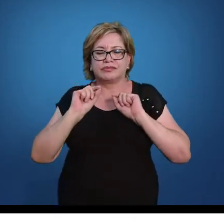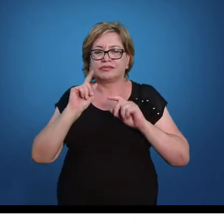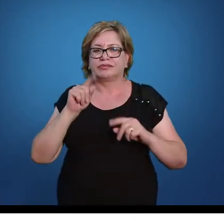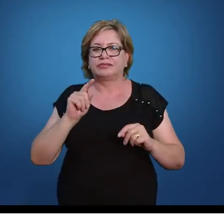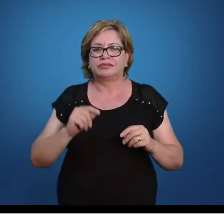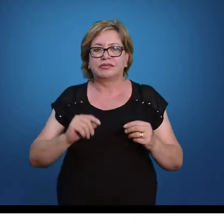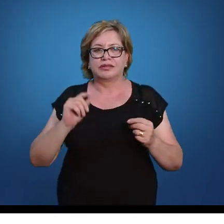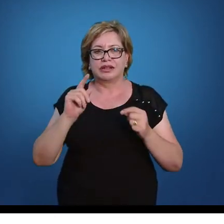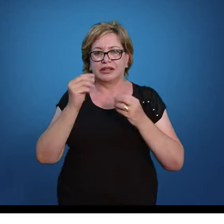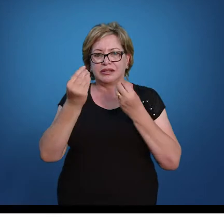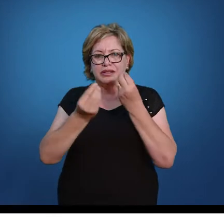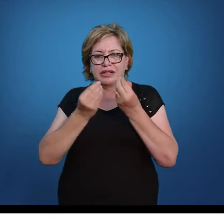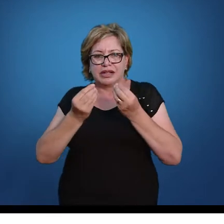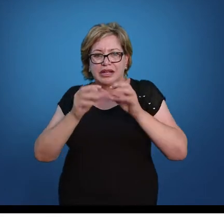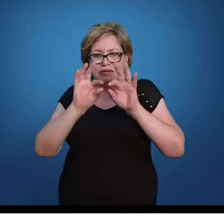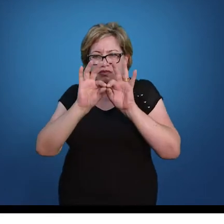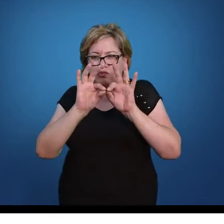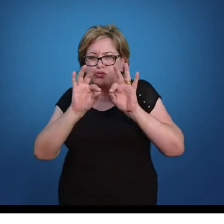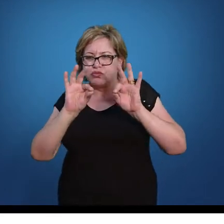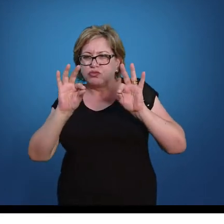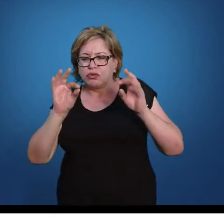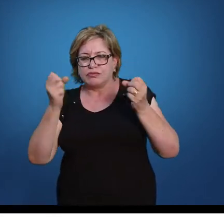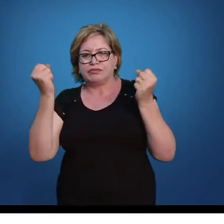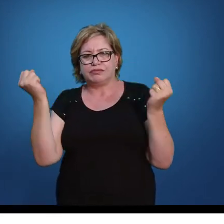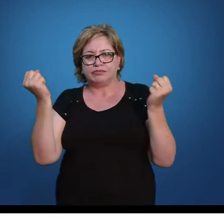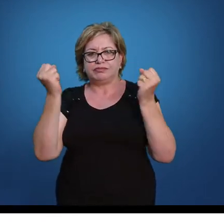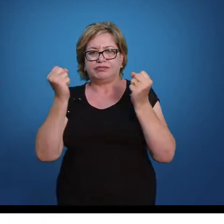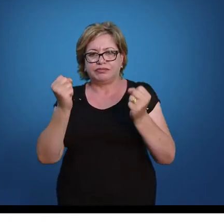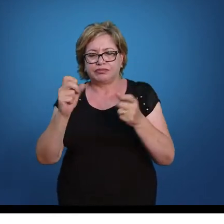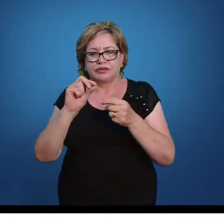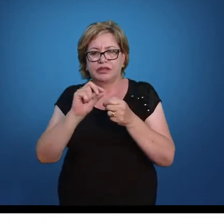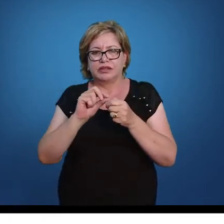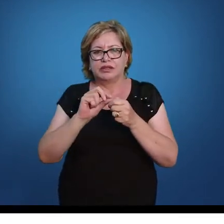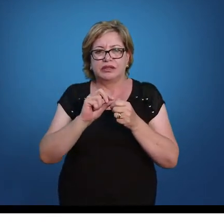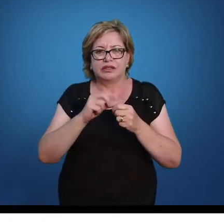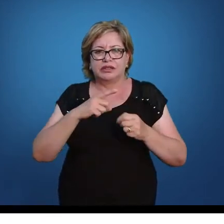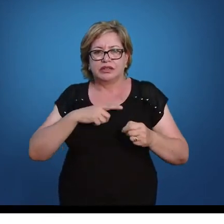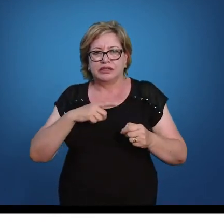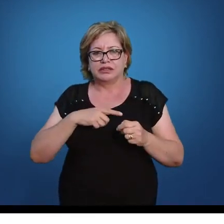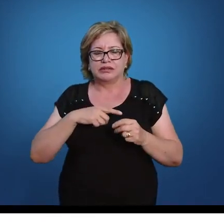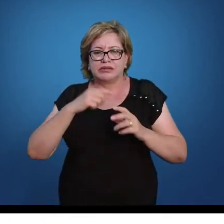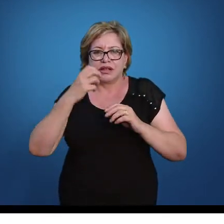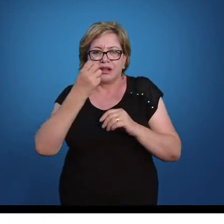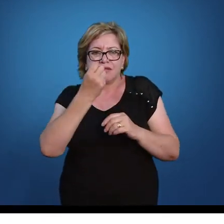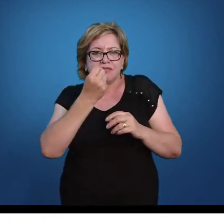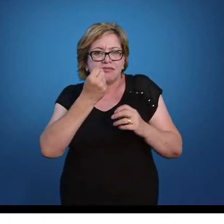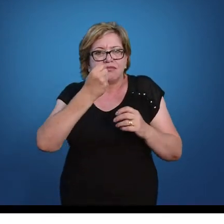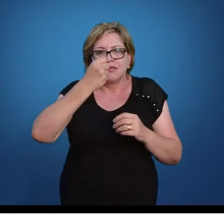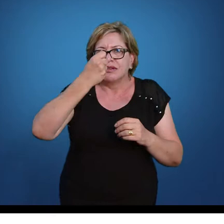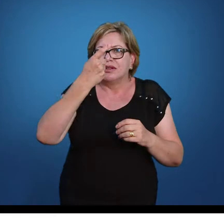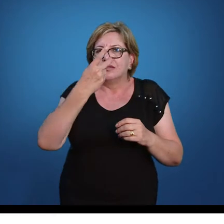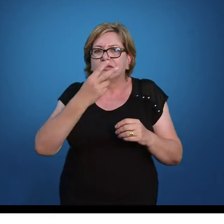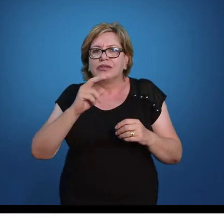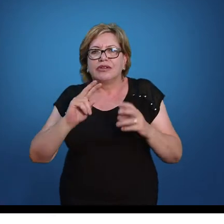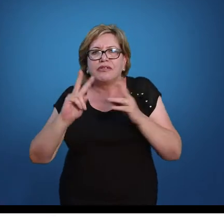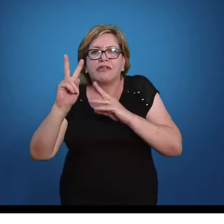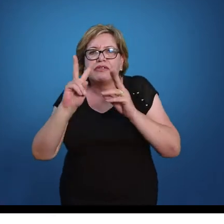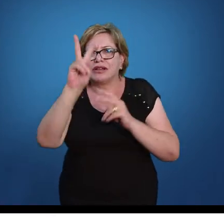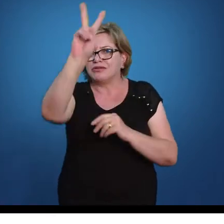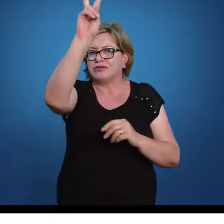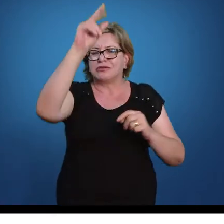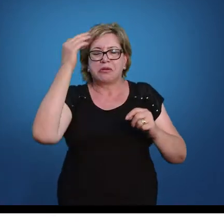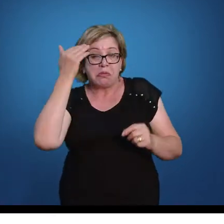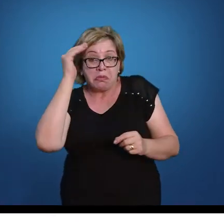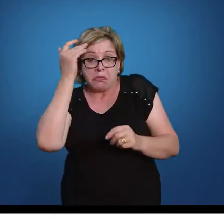Então, equação é uma sentença aberta. O que é uma sentença aberta? Ela tem uma incógnita. Então, tem algum valor a ser buscado